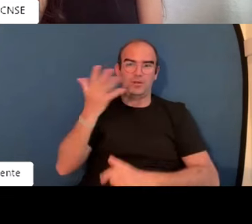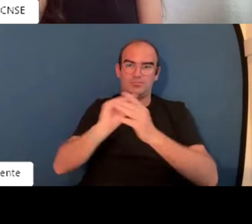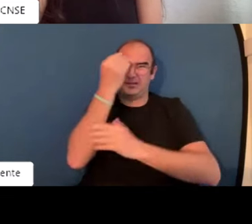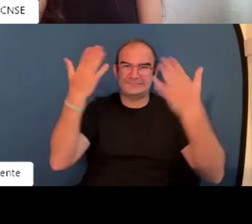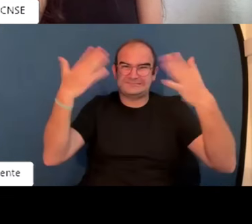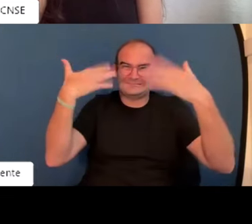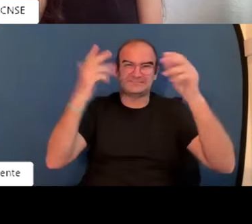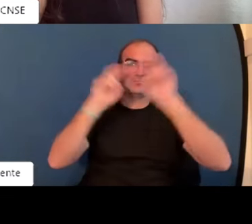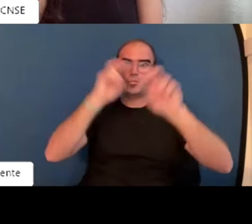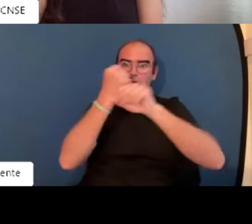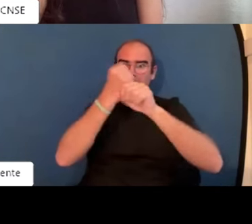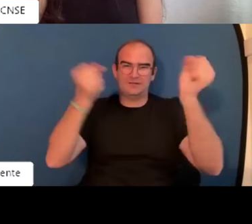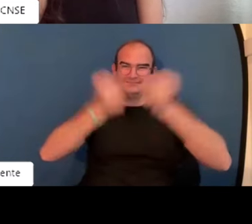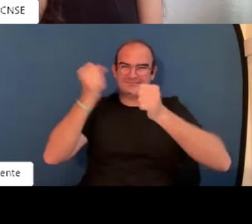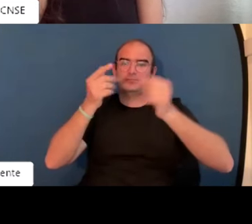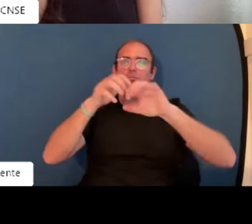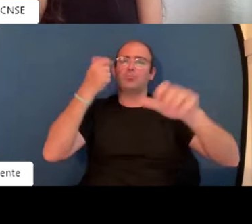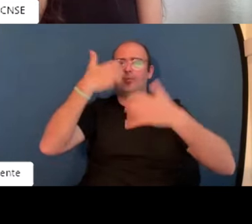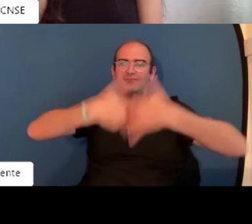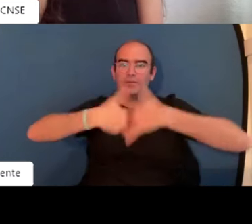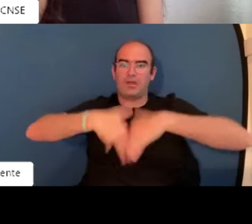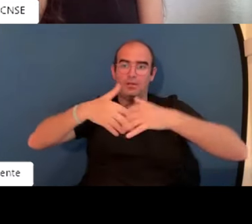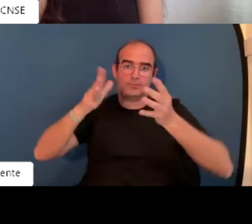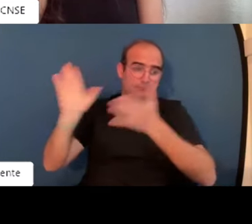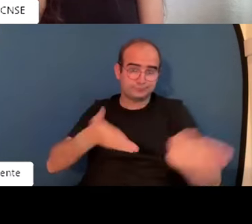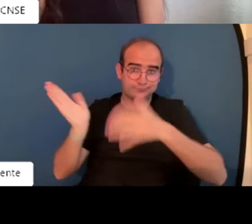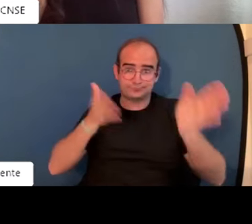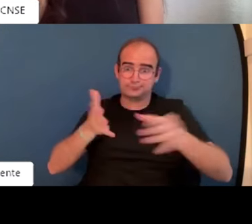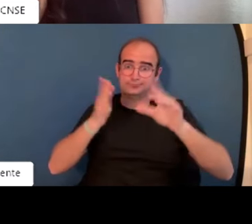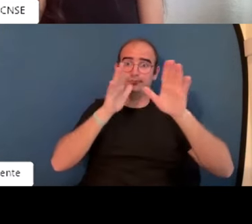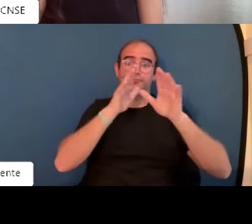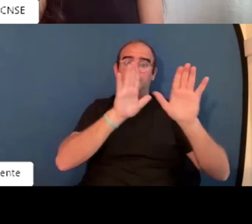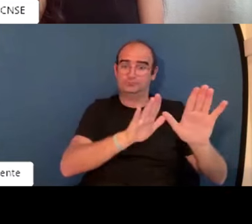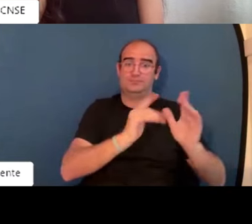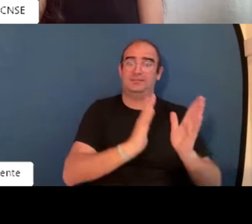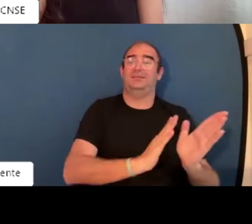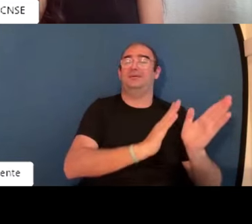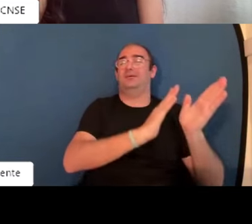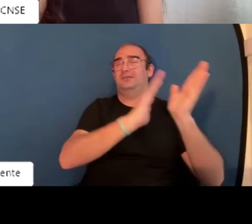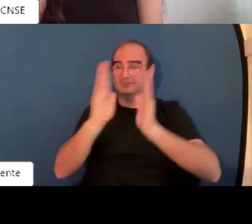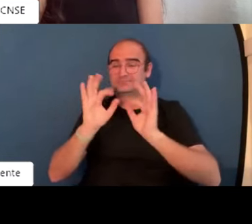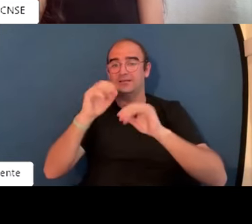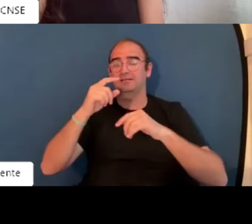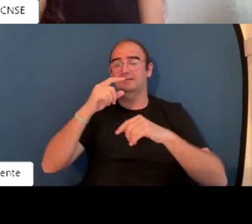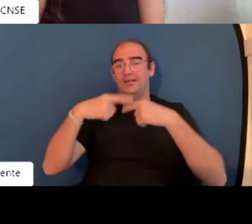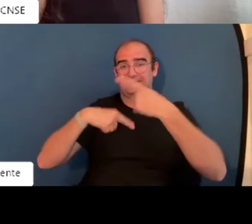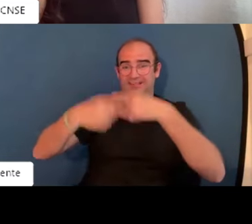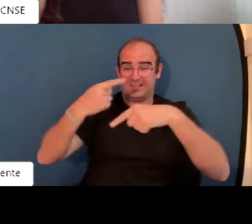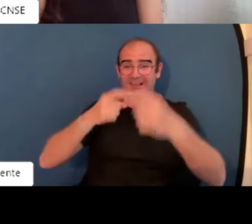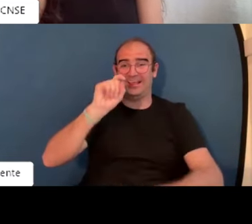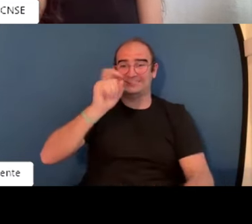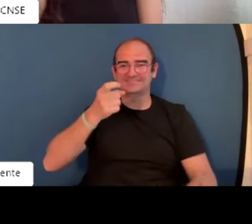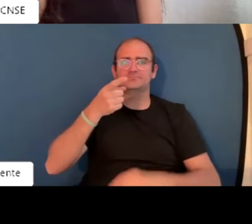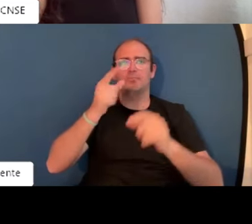época posguerra que lo que se buscaba, sobre todo, era gente que trabajara en fábricas y se